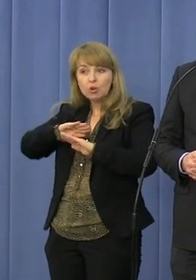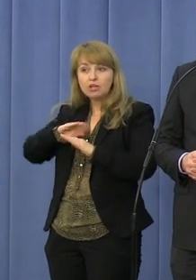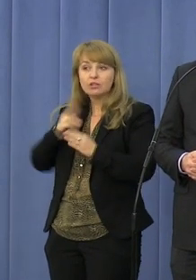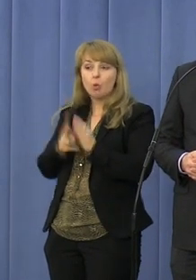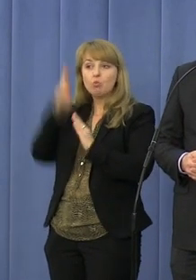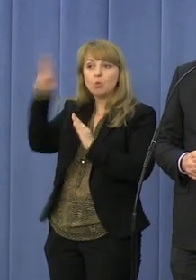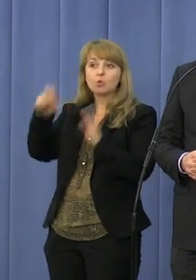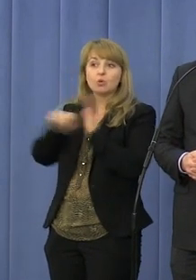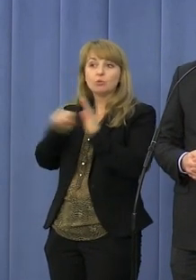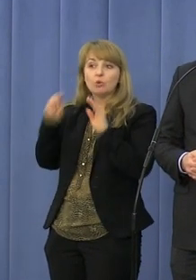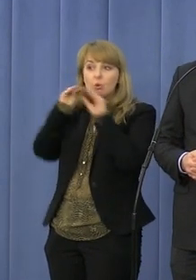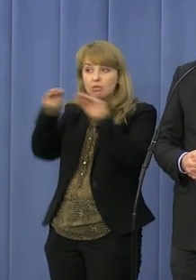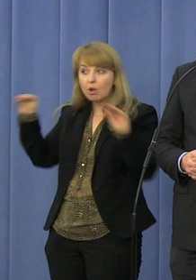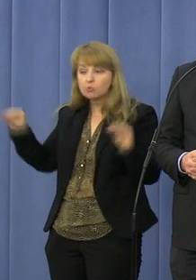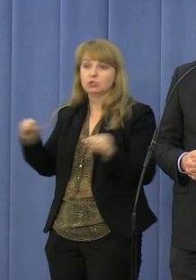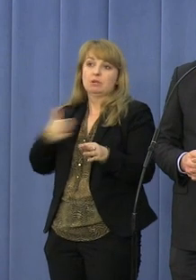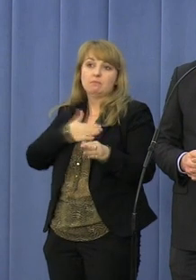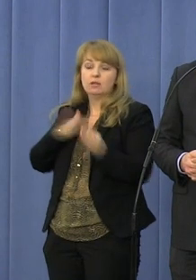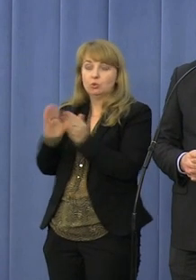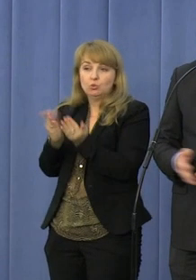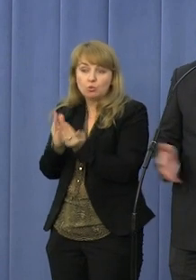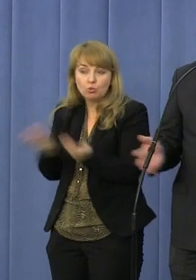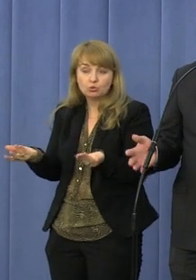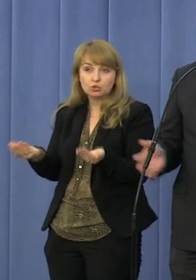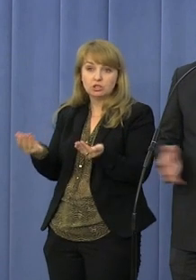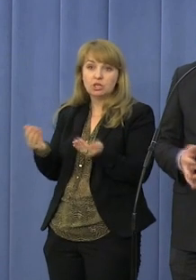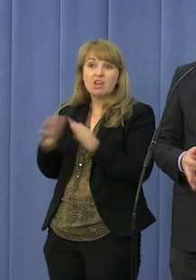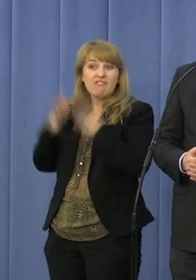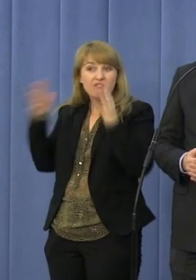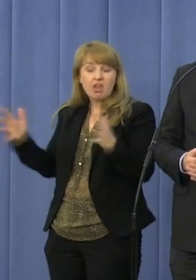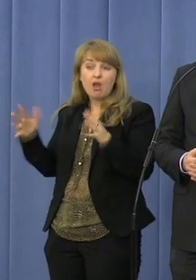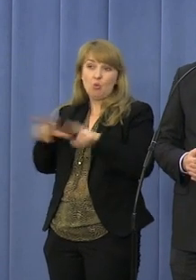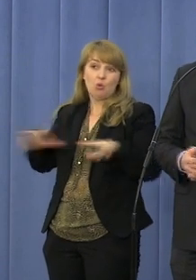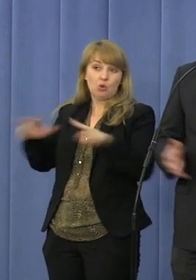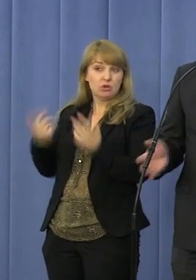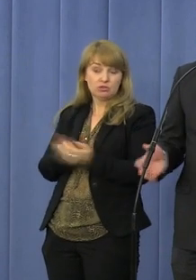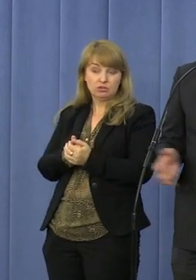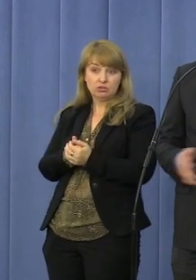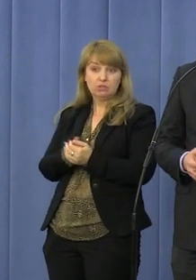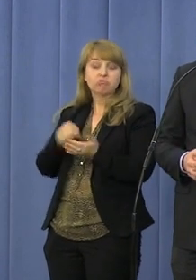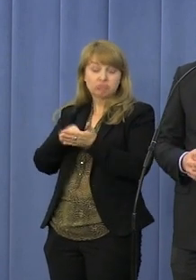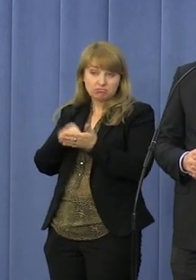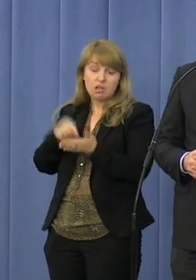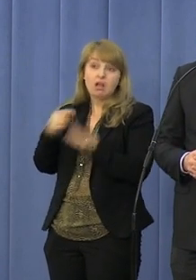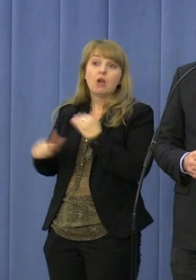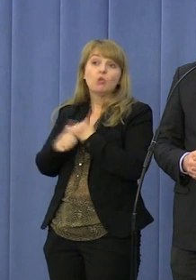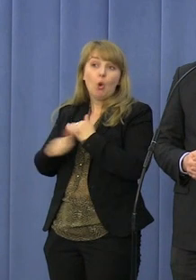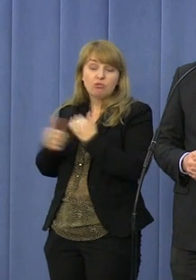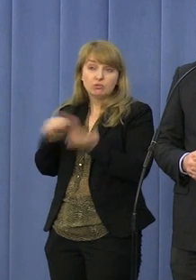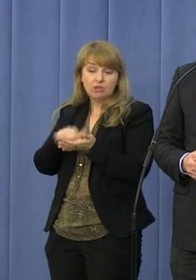edukacji i do posiadania podręczników wielu set tysięcy dzieci. Potwierdza to teraz